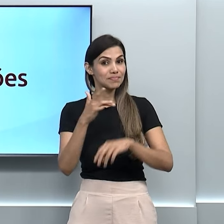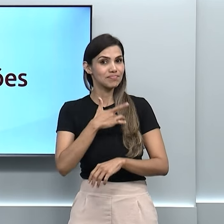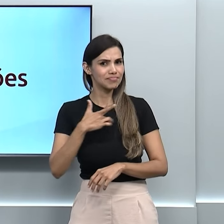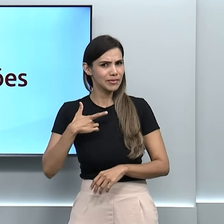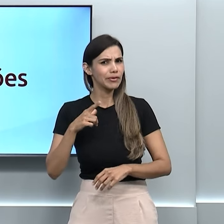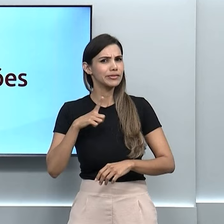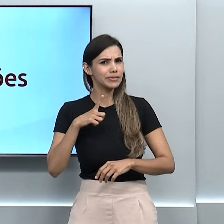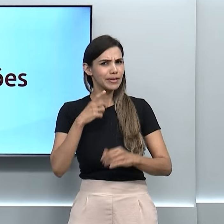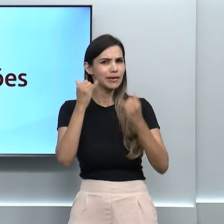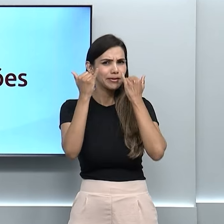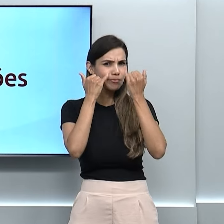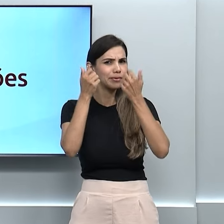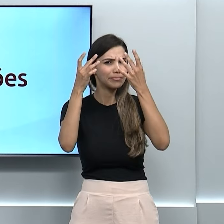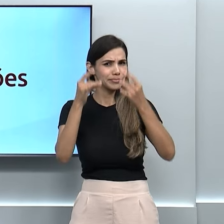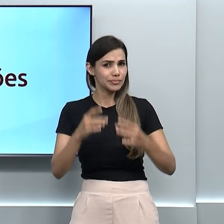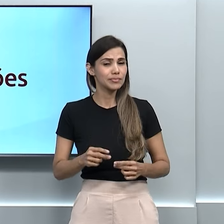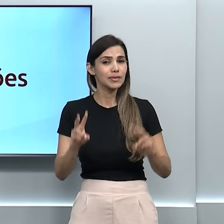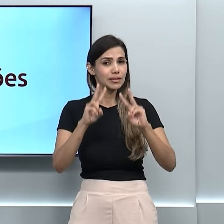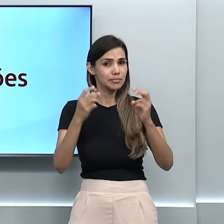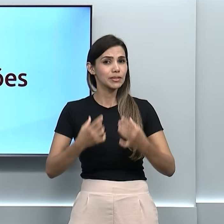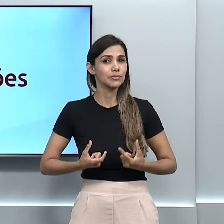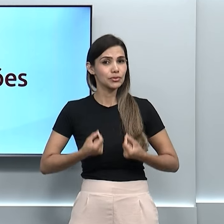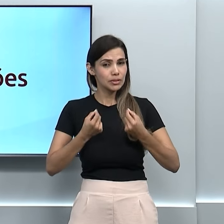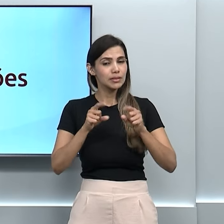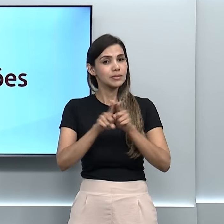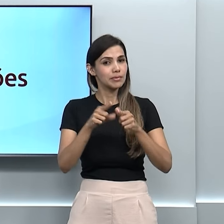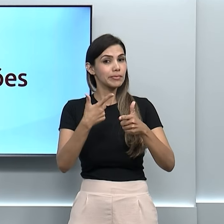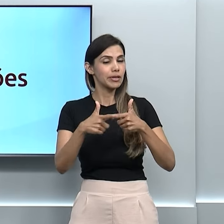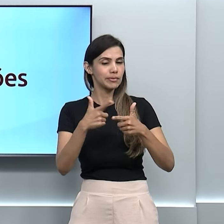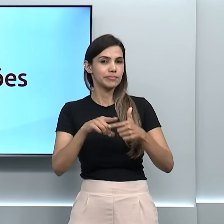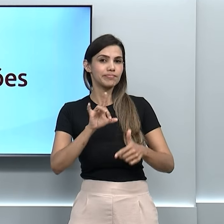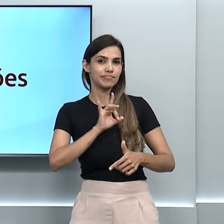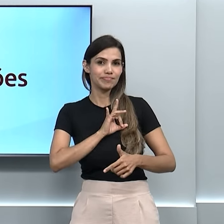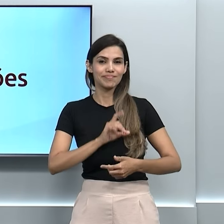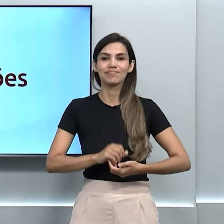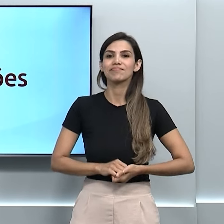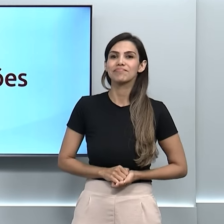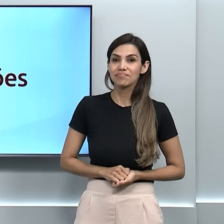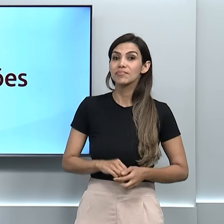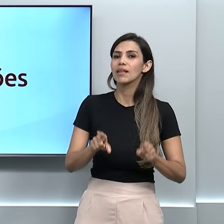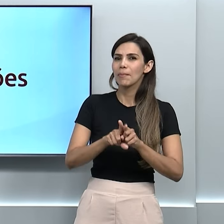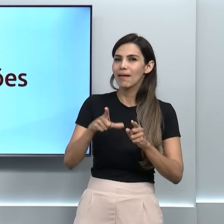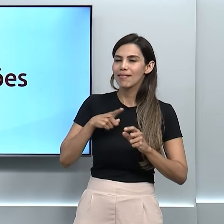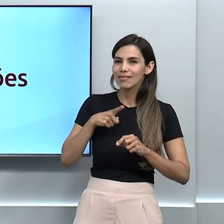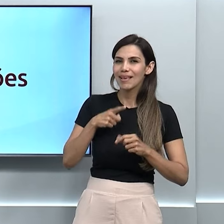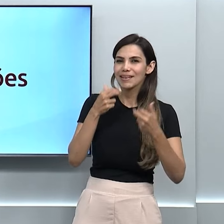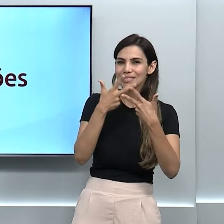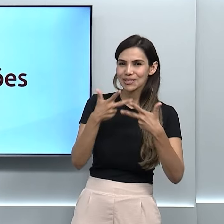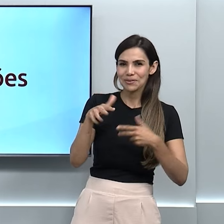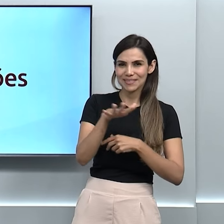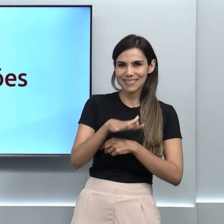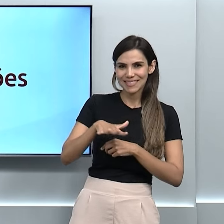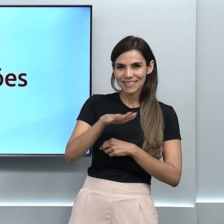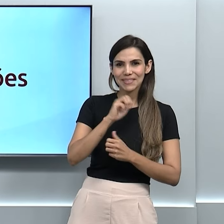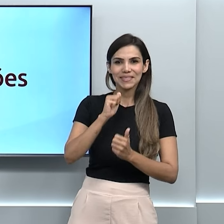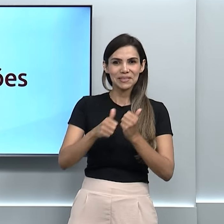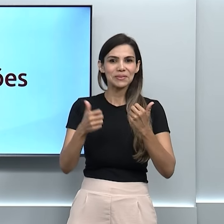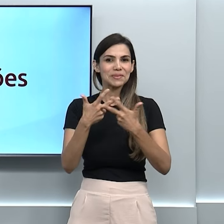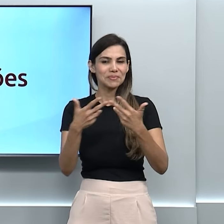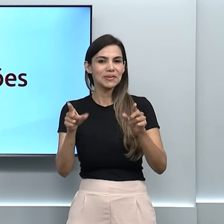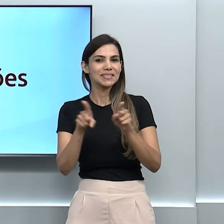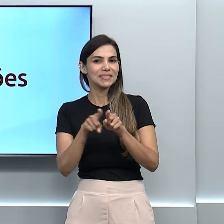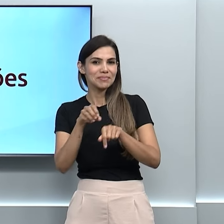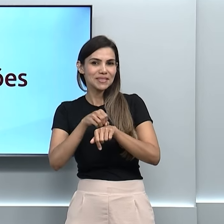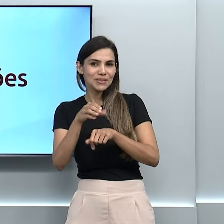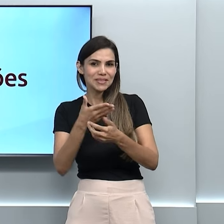com informações sobre câncer e sobre problemas cardiovasculares. Além disso, tem novidades no esporte e dicas culturais